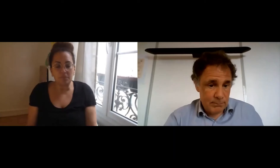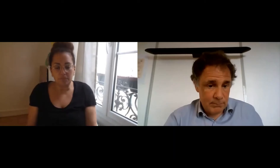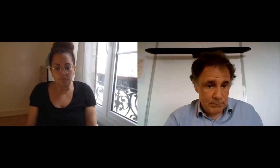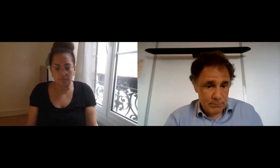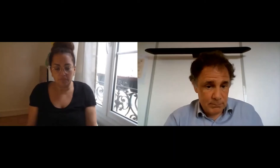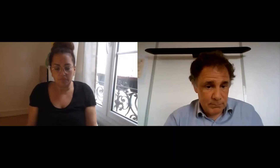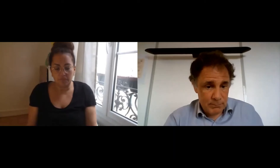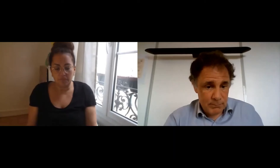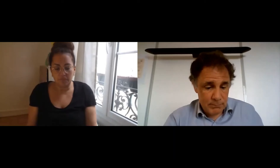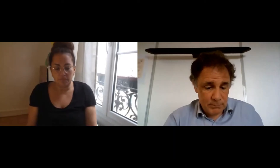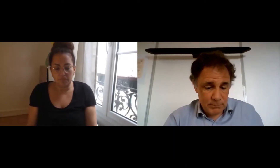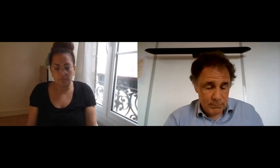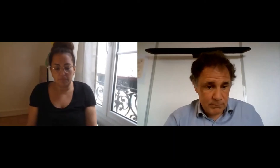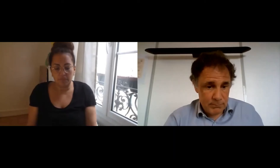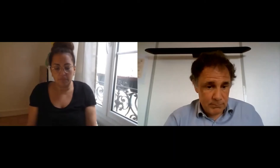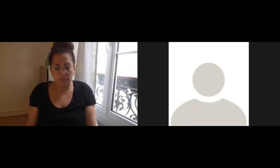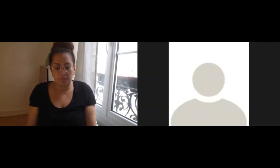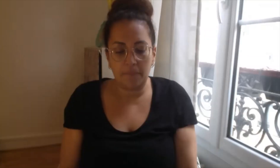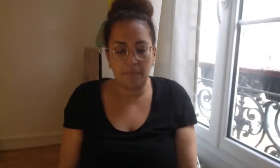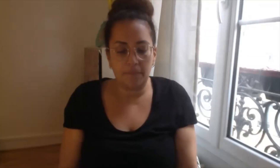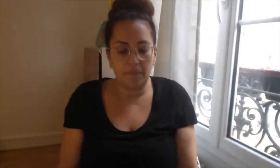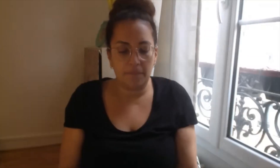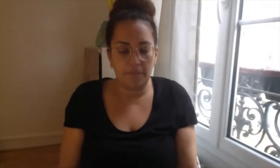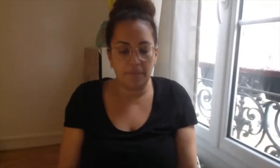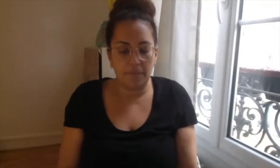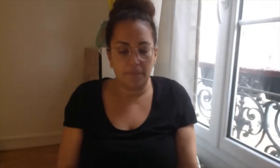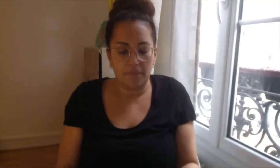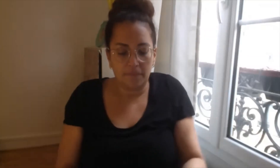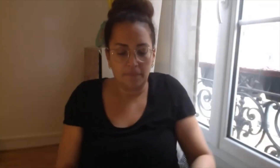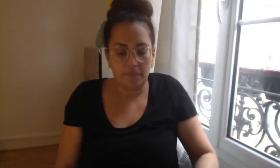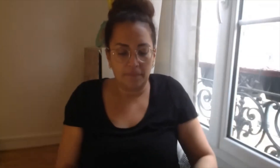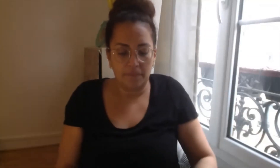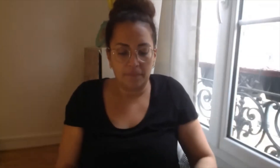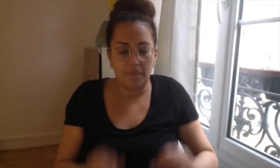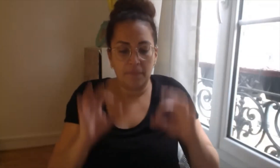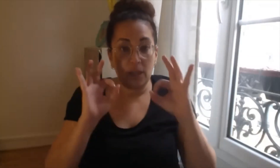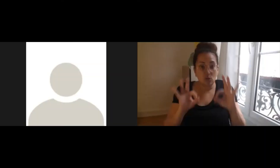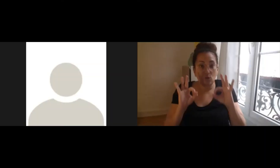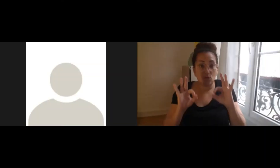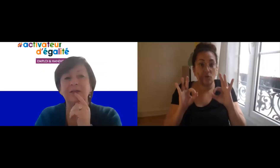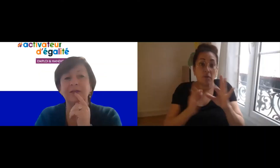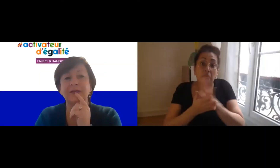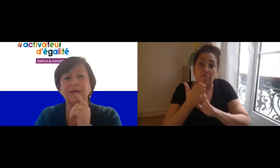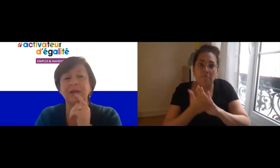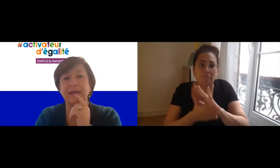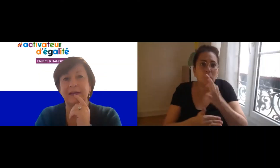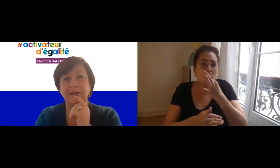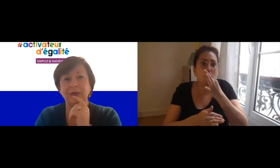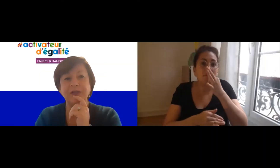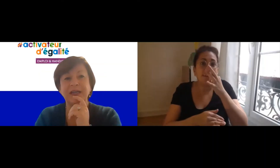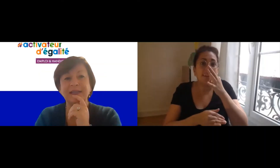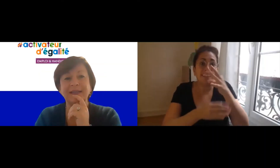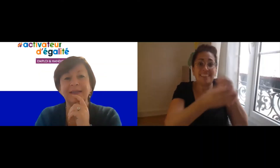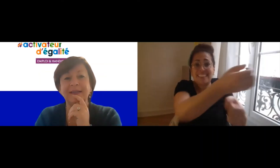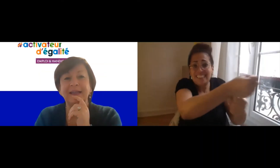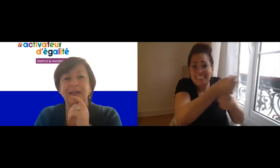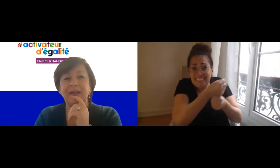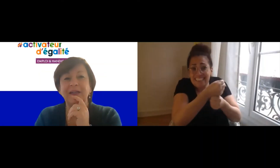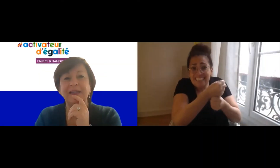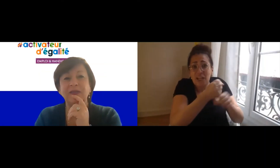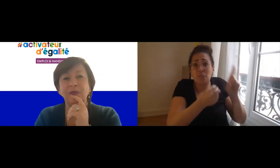Philippe je vais me permettre de te garder avec moi puisqu'en fait tu as beaucoup de questions qui sont posées dans le chat